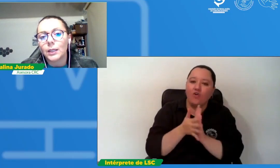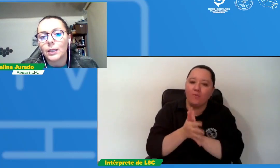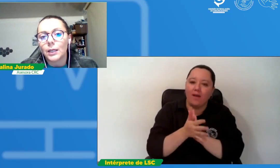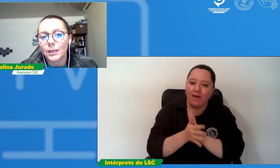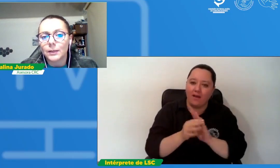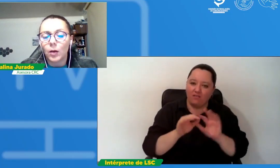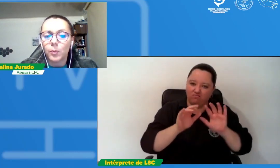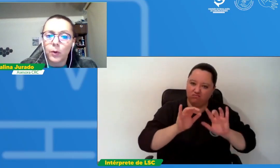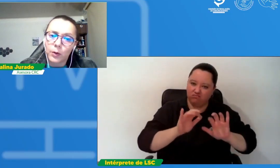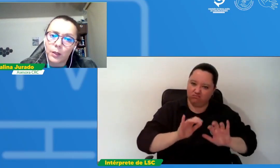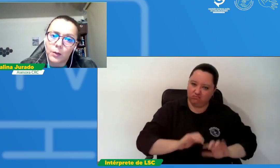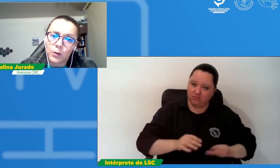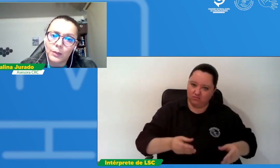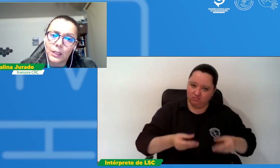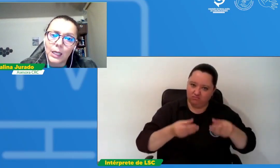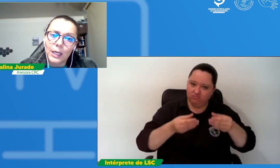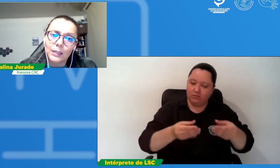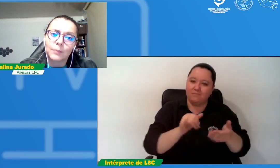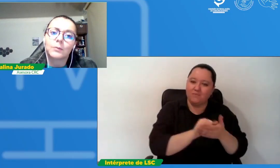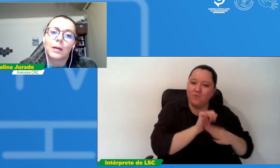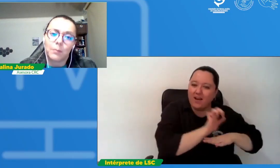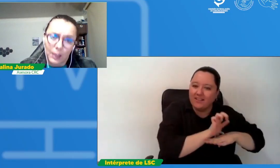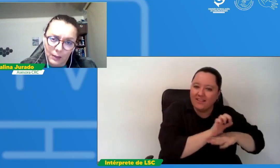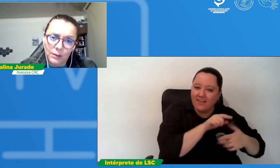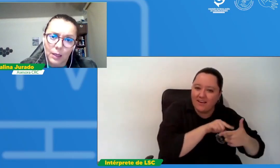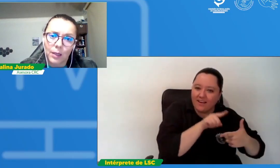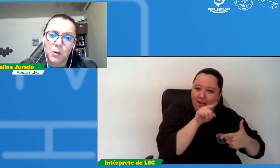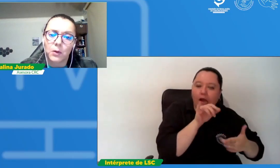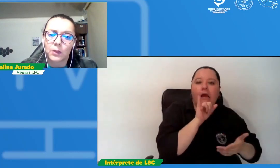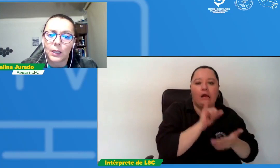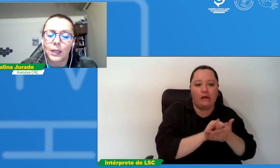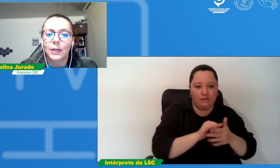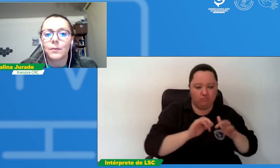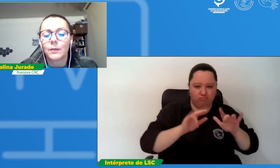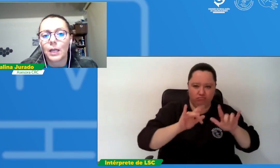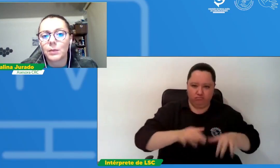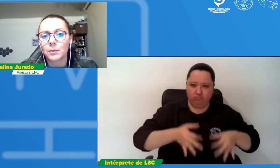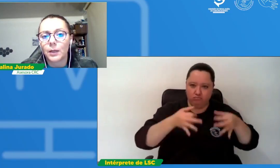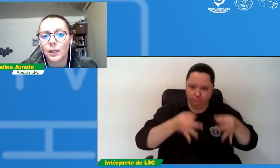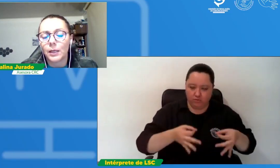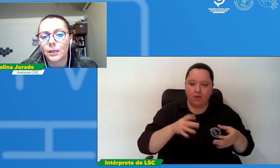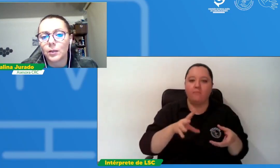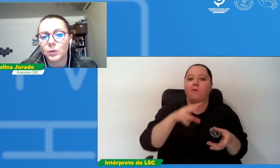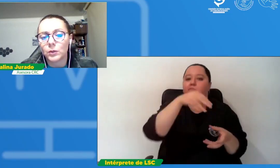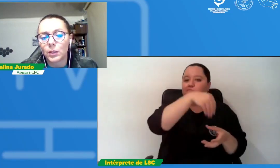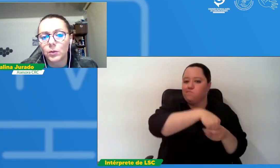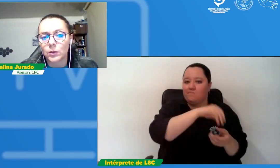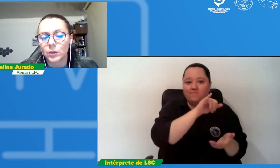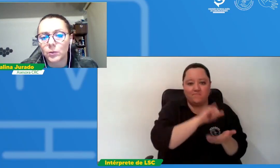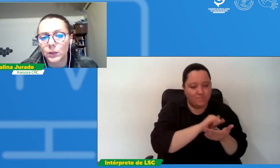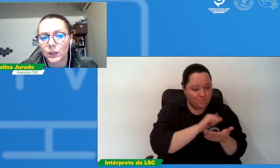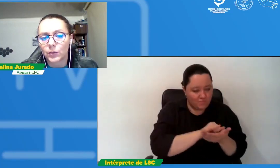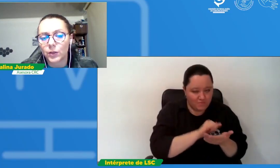realizado por Econometría también está en la biblioteca de la misma comisión de regulación de comunicación